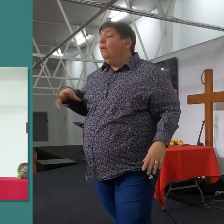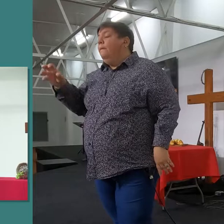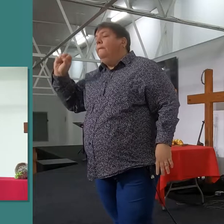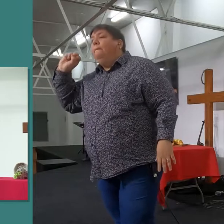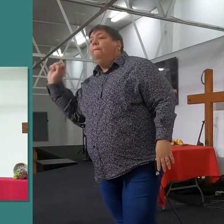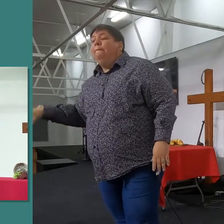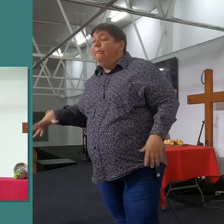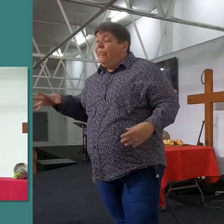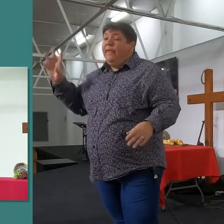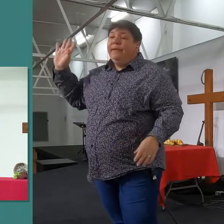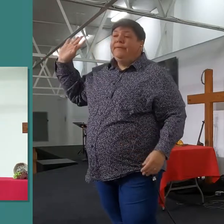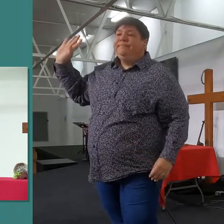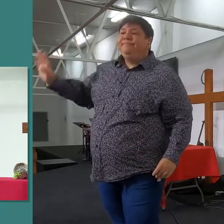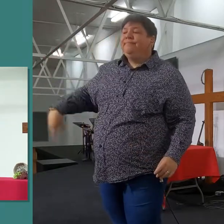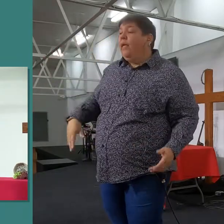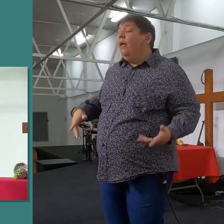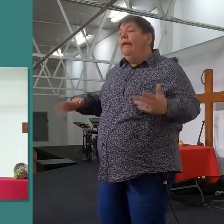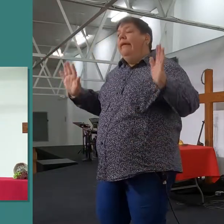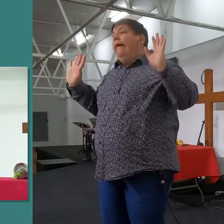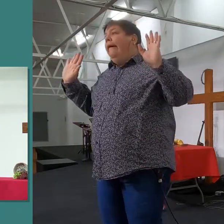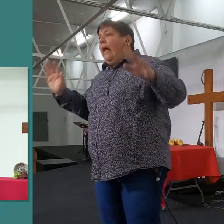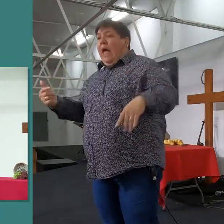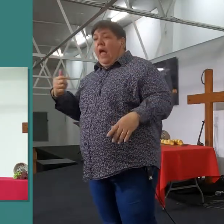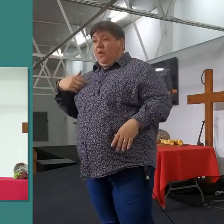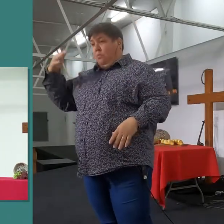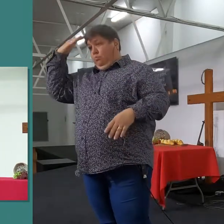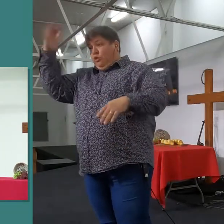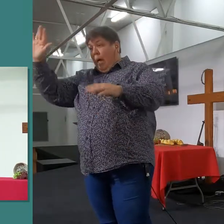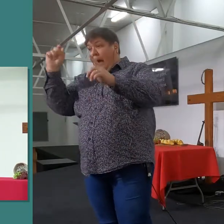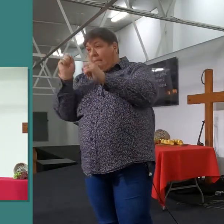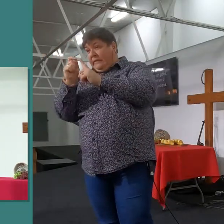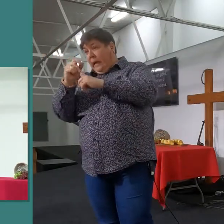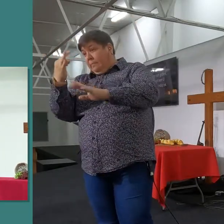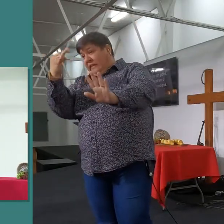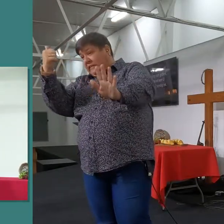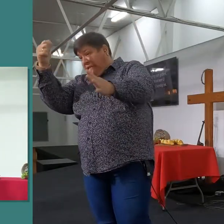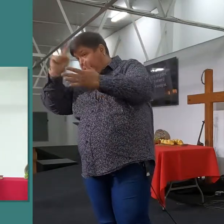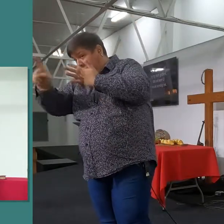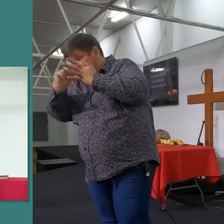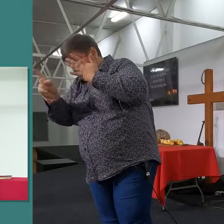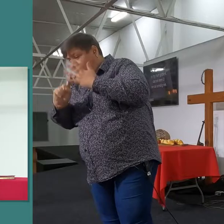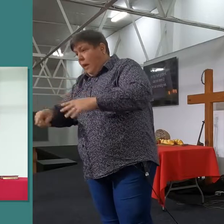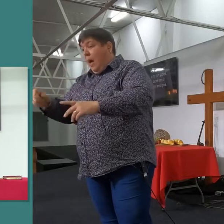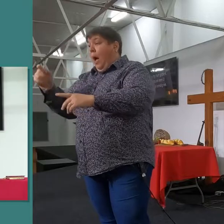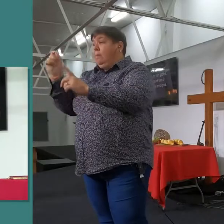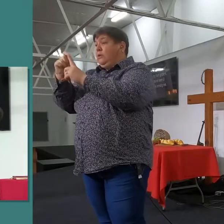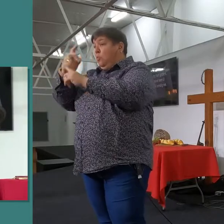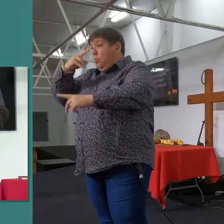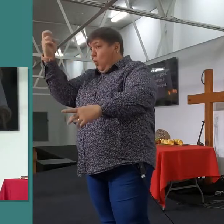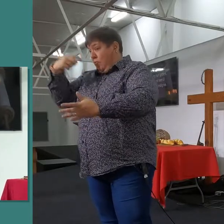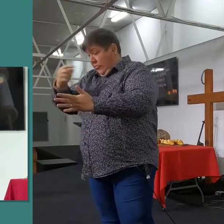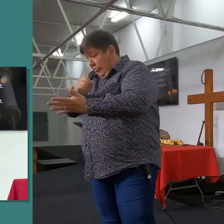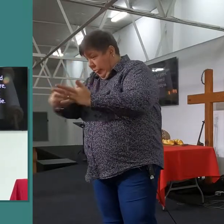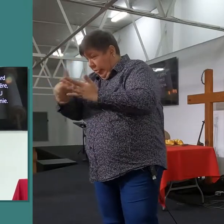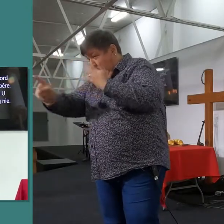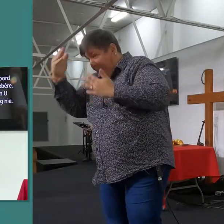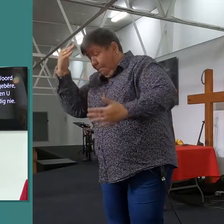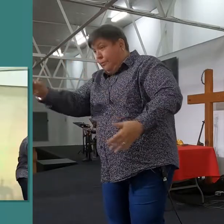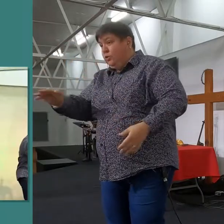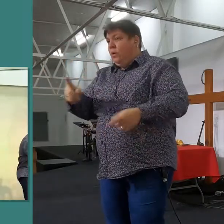ek kan, ek kan, ek kan al die versies aanhal, maar as ek die woord van die jylle nie, my hart beren nie, het dit nie een inpak,